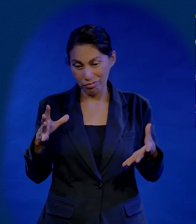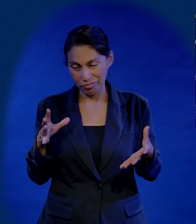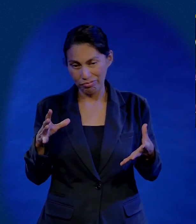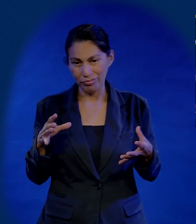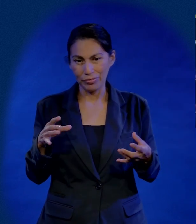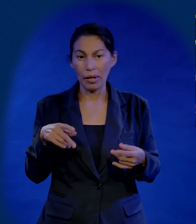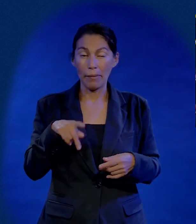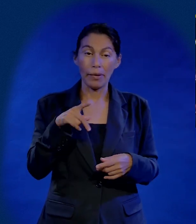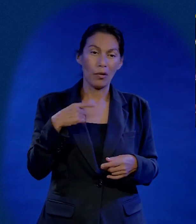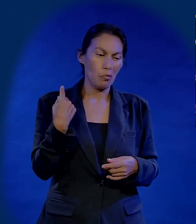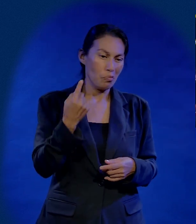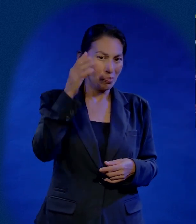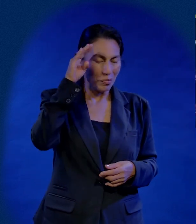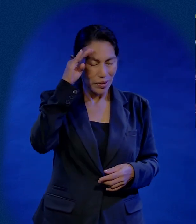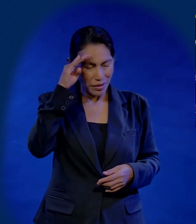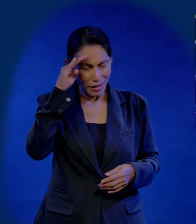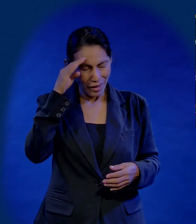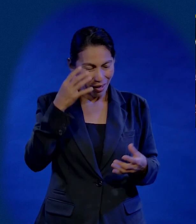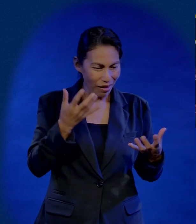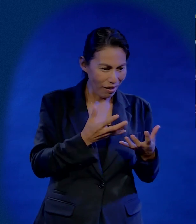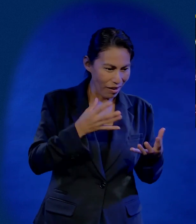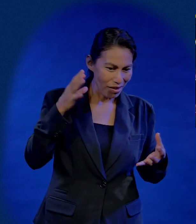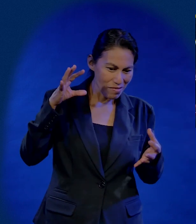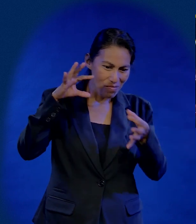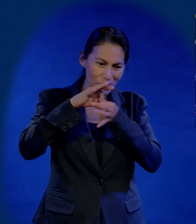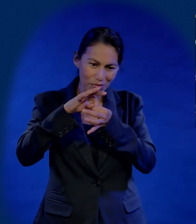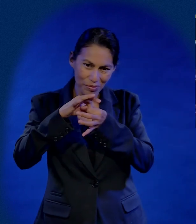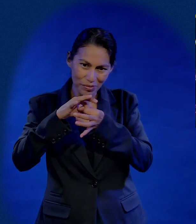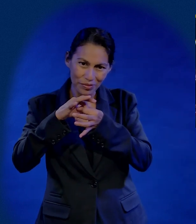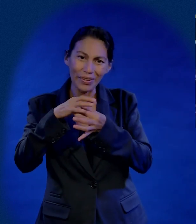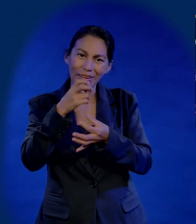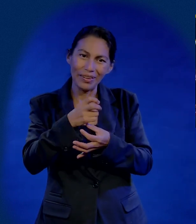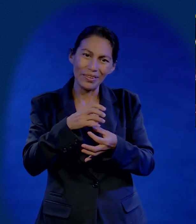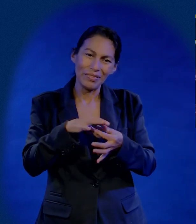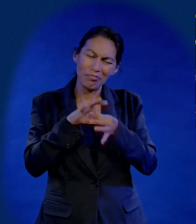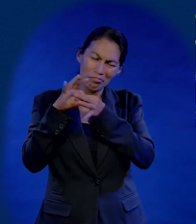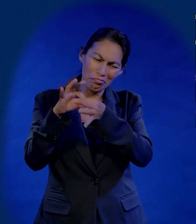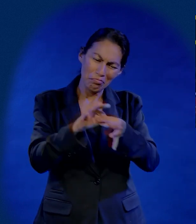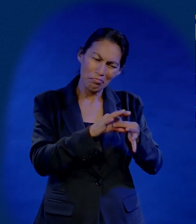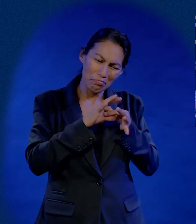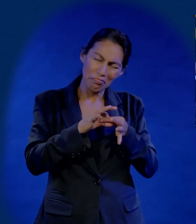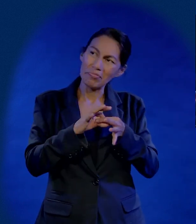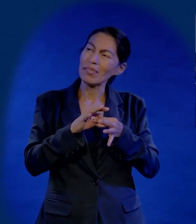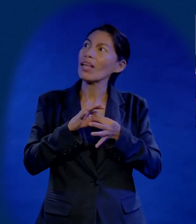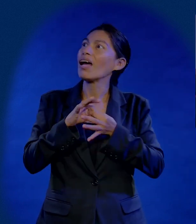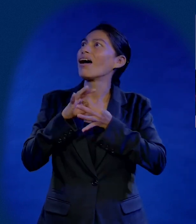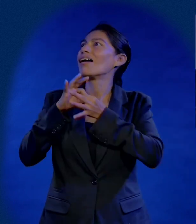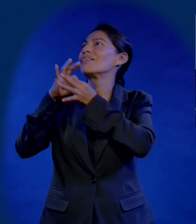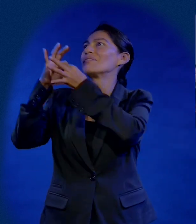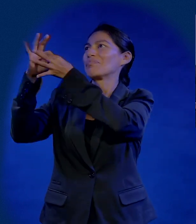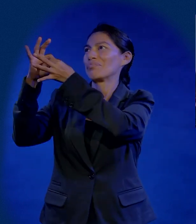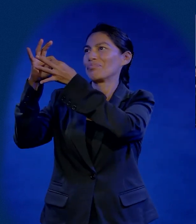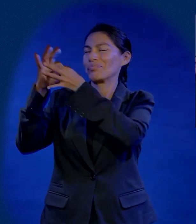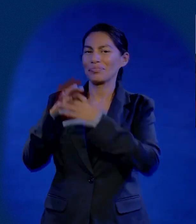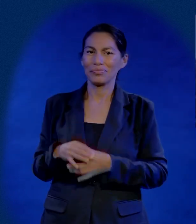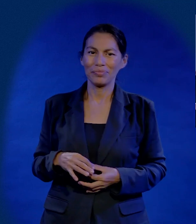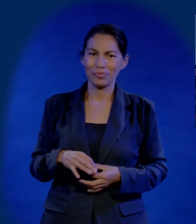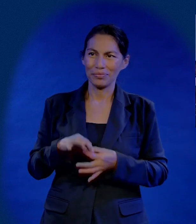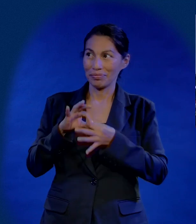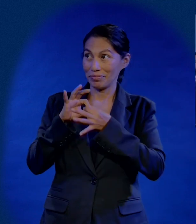positivos. La congruencia nos llena de felicidad en Cristo. Dígale al de al lado, mantente congruente en Cristo. Dígale así al de al